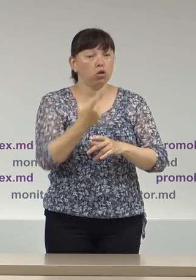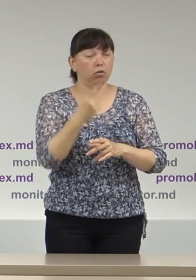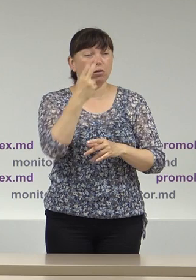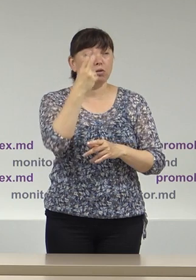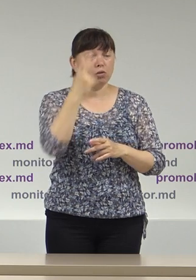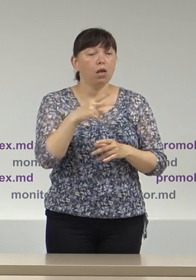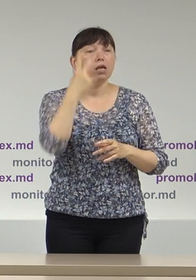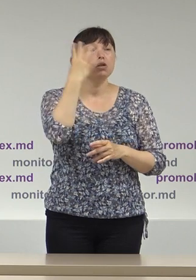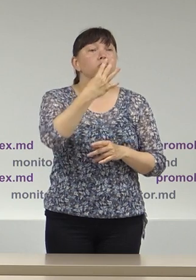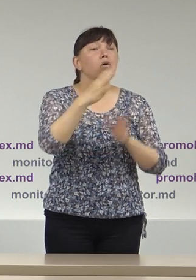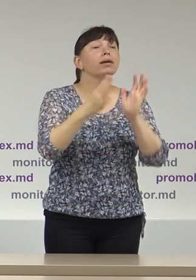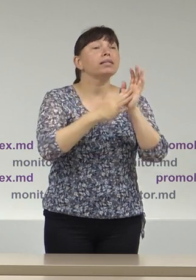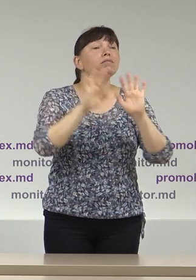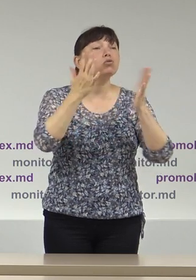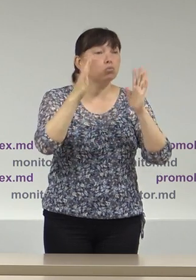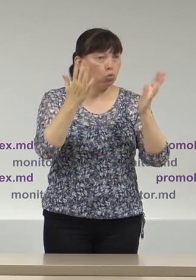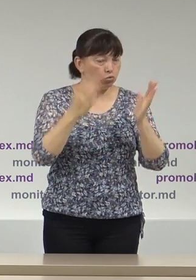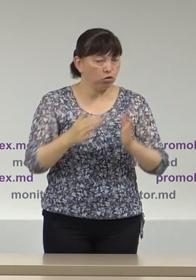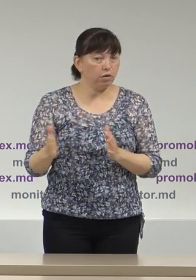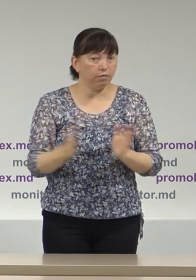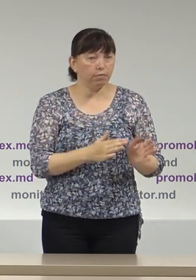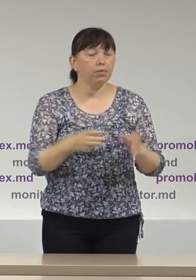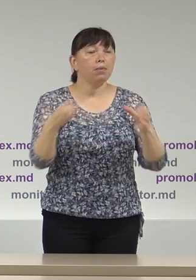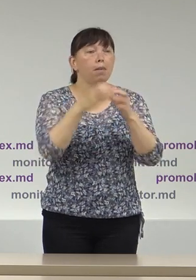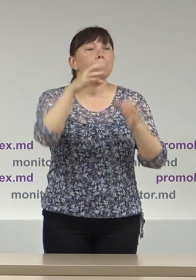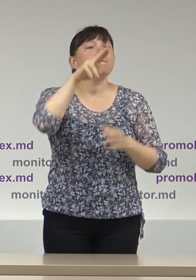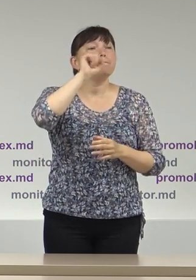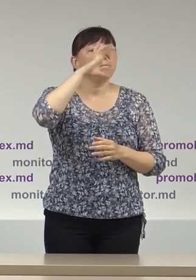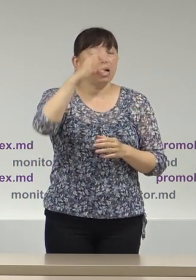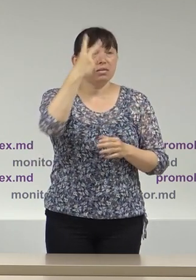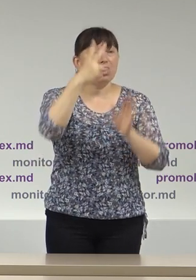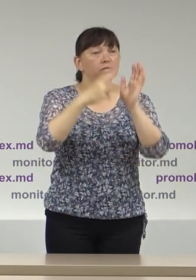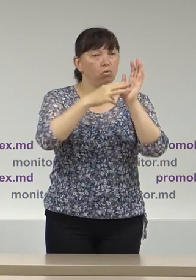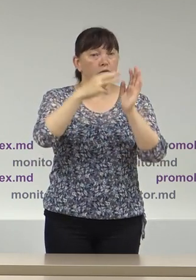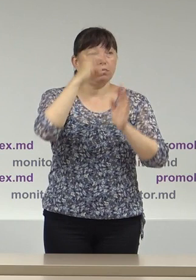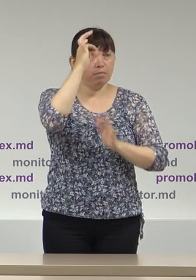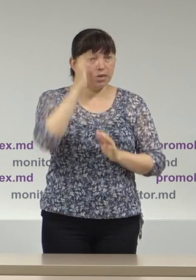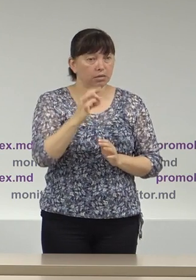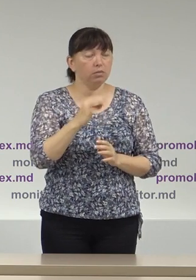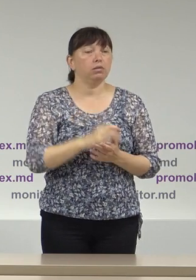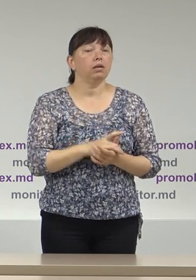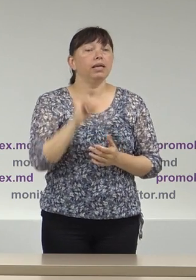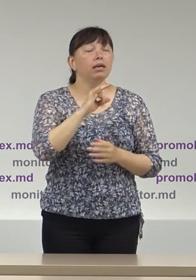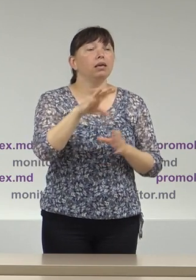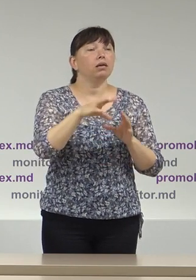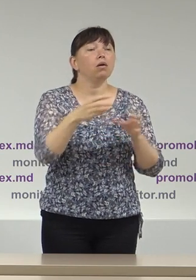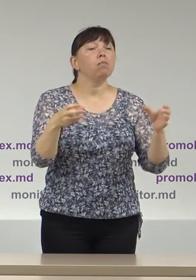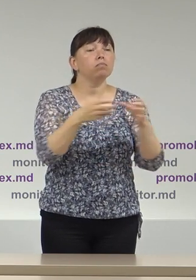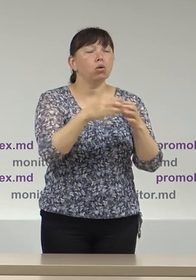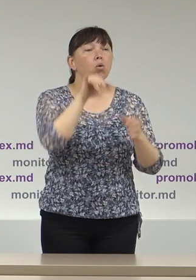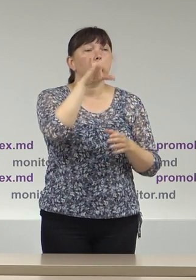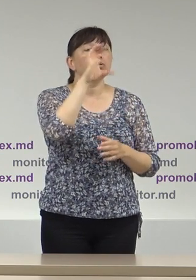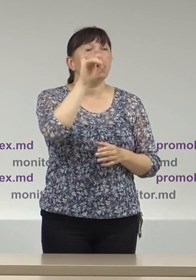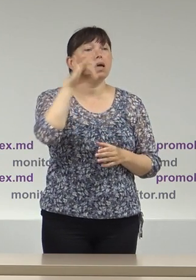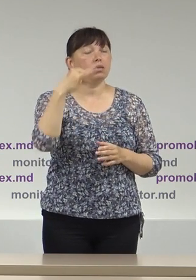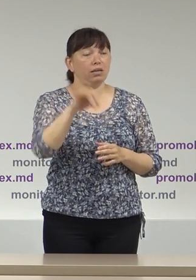în 49% din cazuri Partidul PAS în 28% din cazuri și blocul electoral Renata